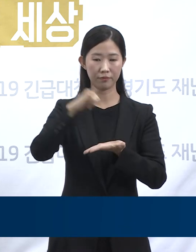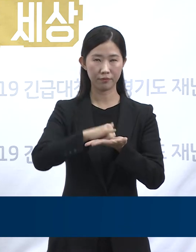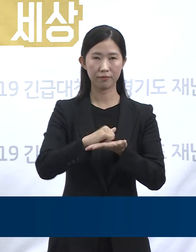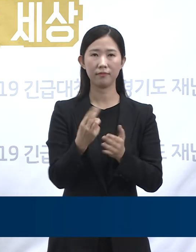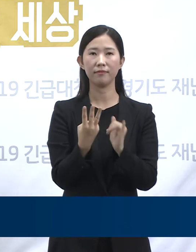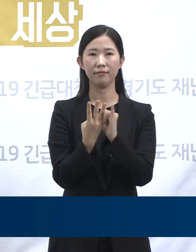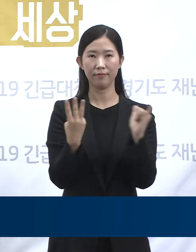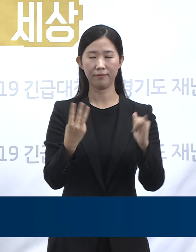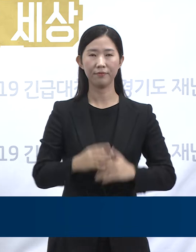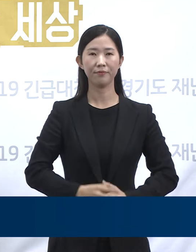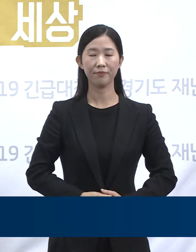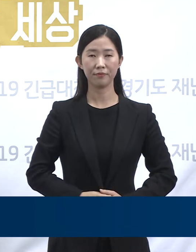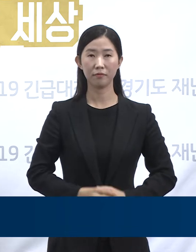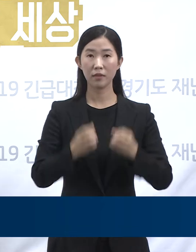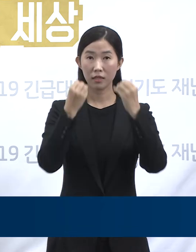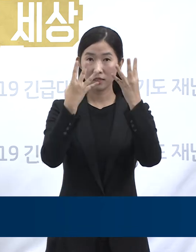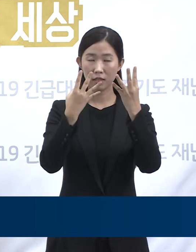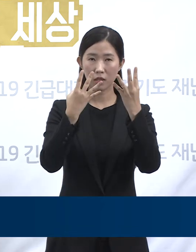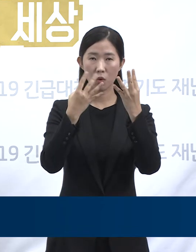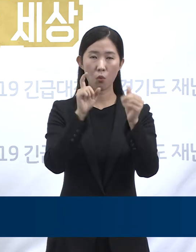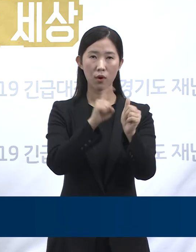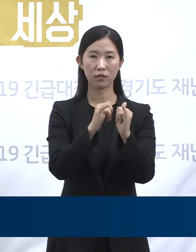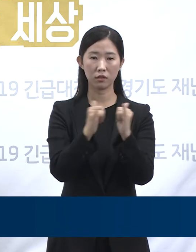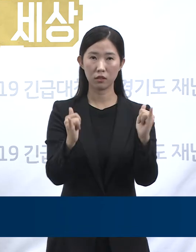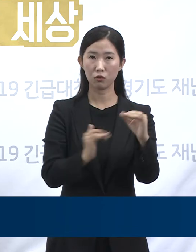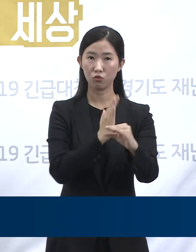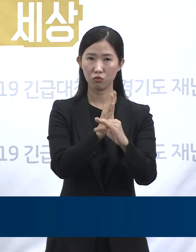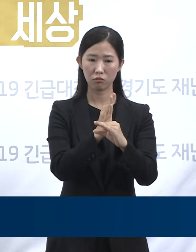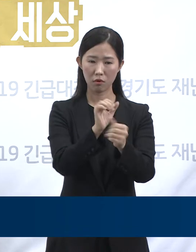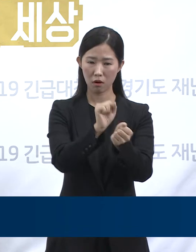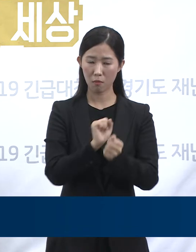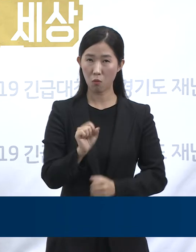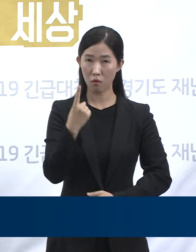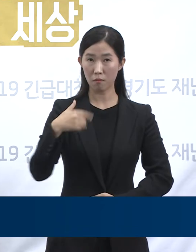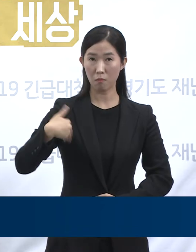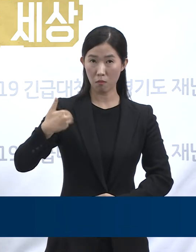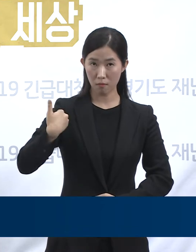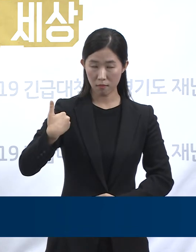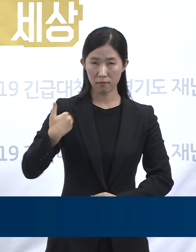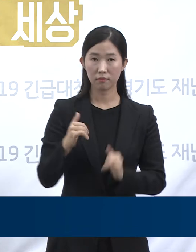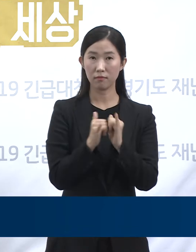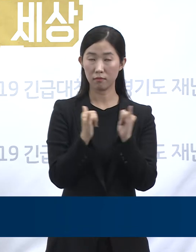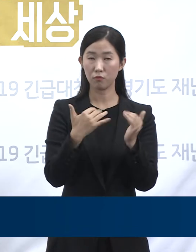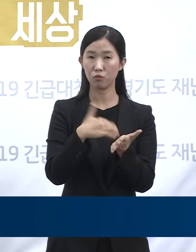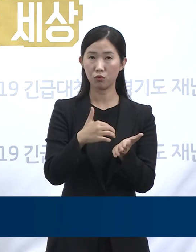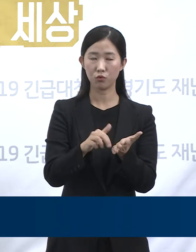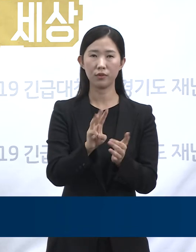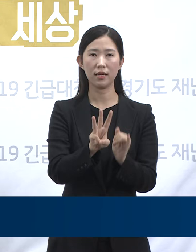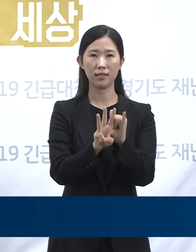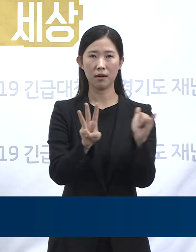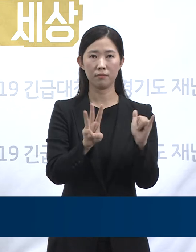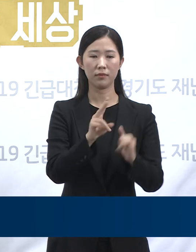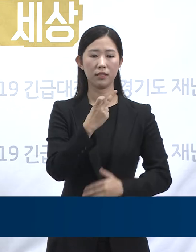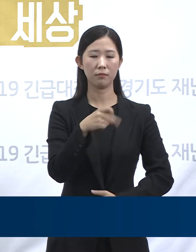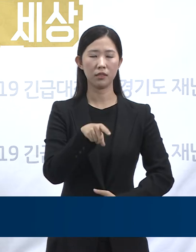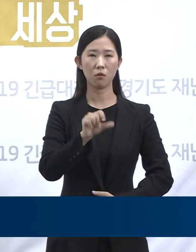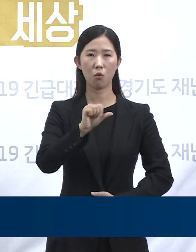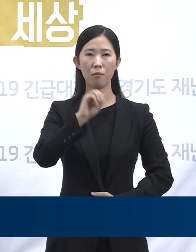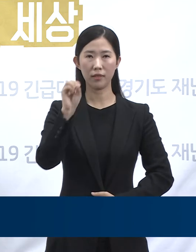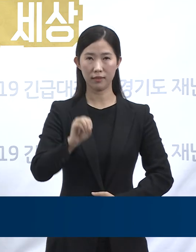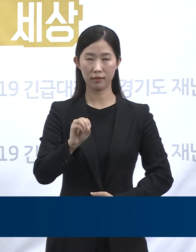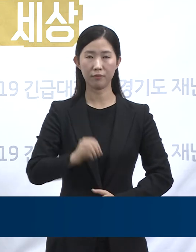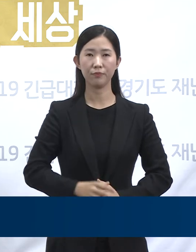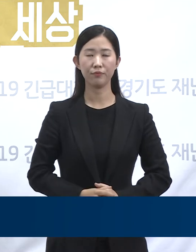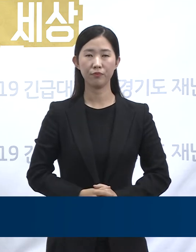신규 확진자 중 감염 경로를 알 수 없는 확진자는 3명 12.5%였고,